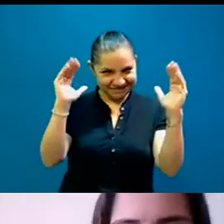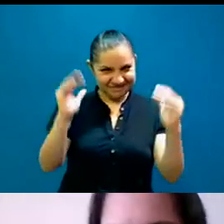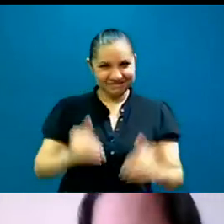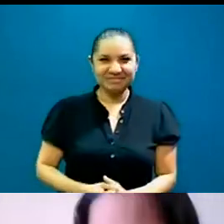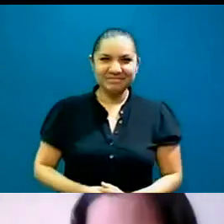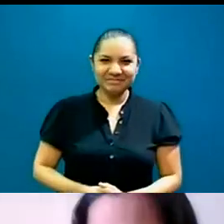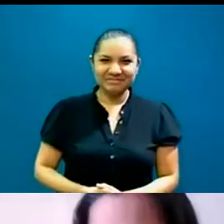Bye. Bye.